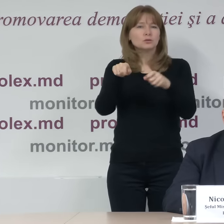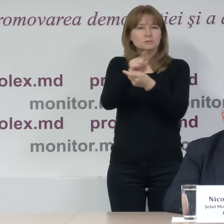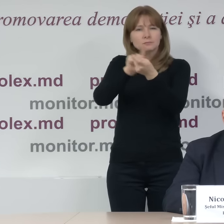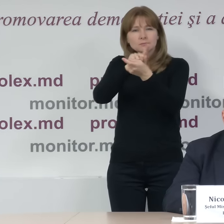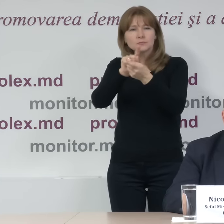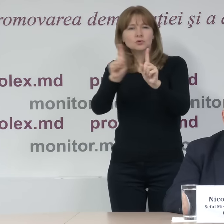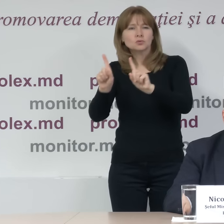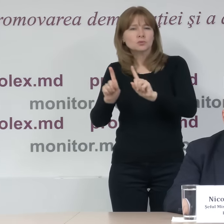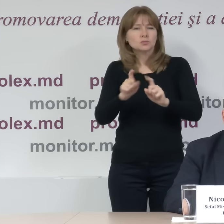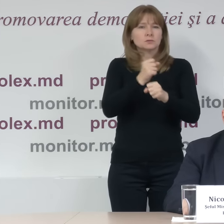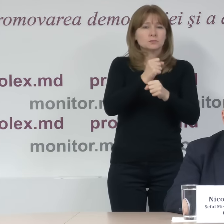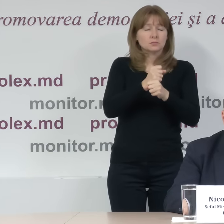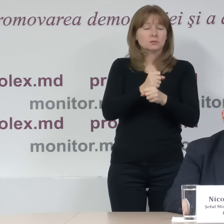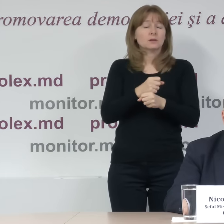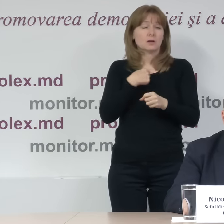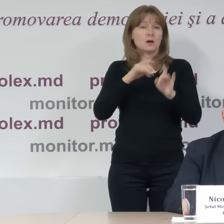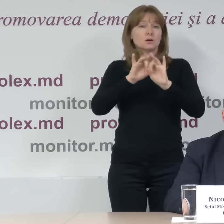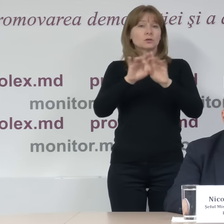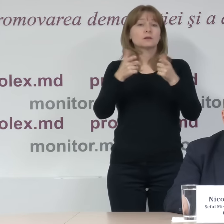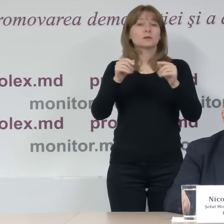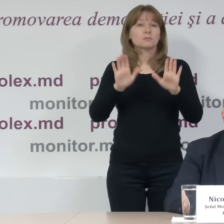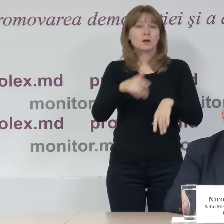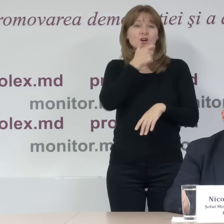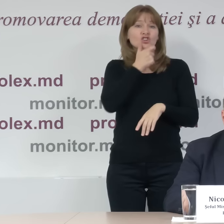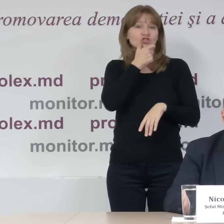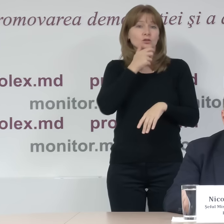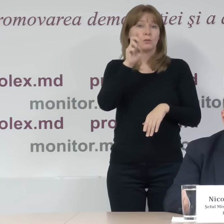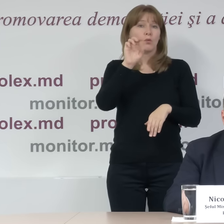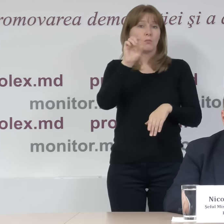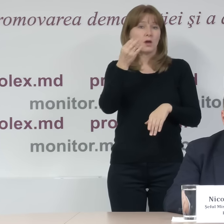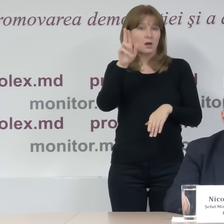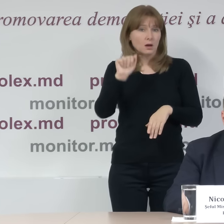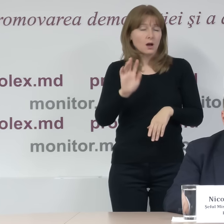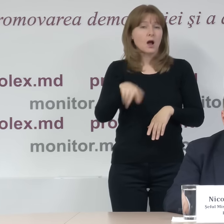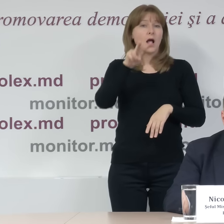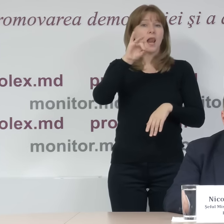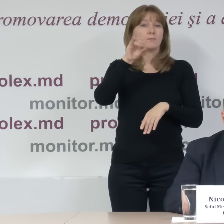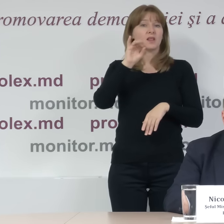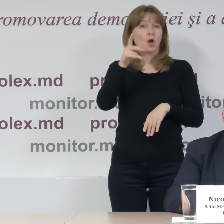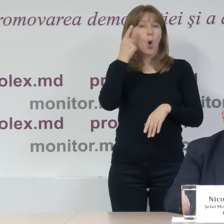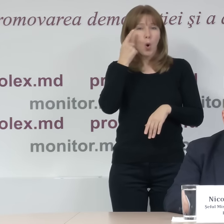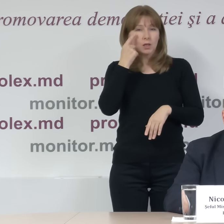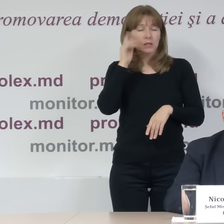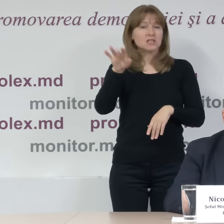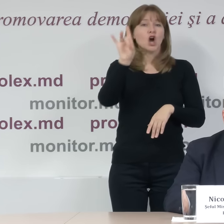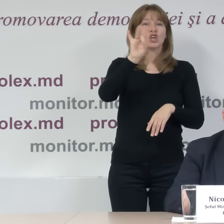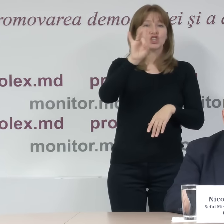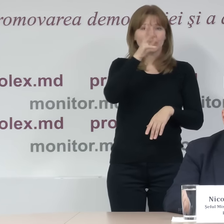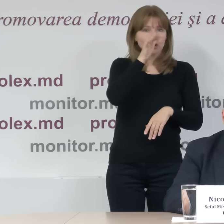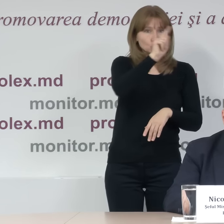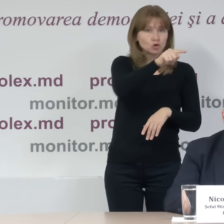aceste cazuri în următoarele localități, Bobeica Hâncești, Lipnic, Ocnița, Rășcan, Chișinău,